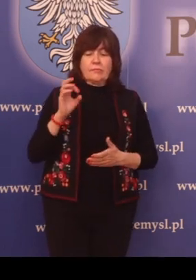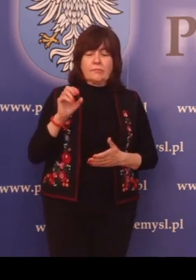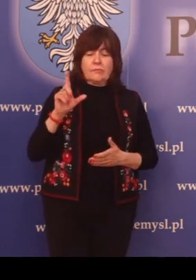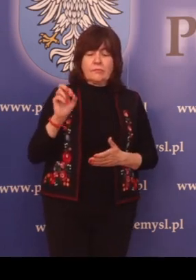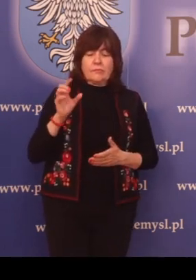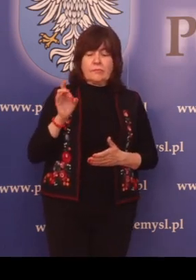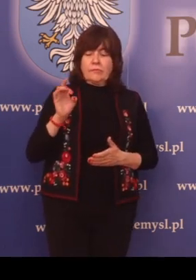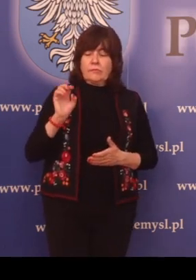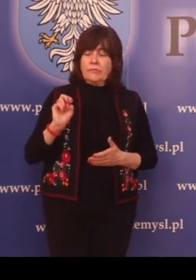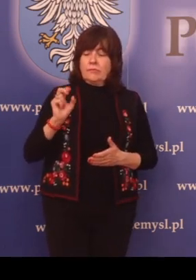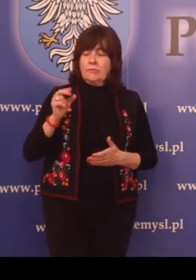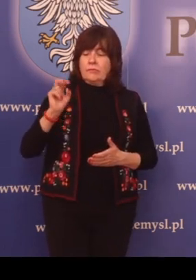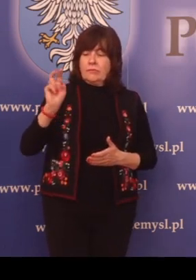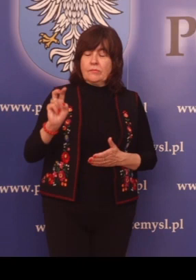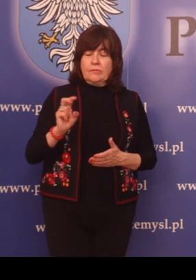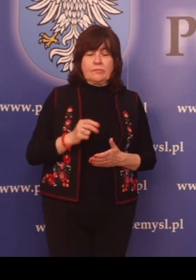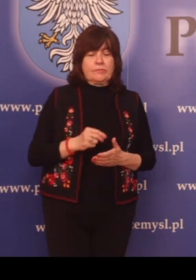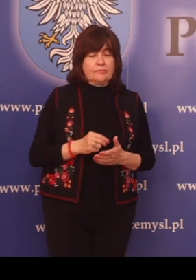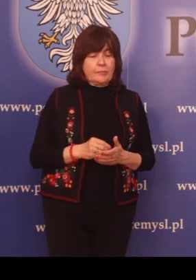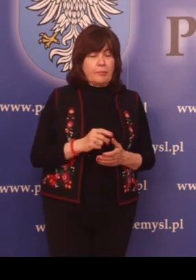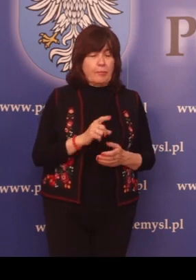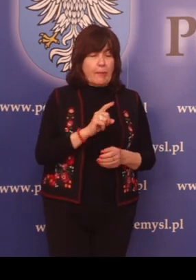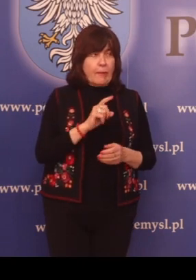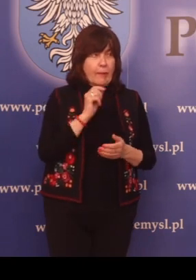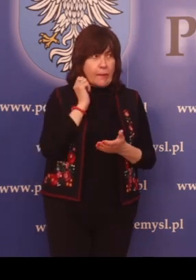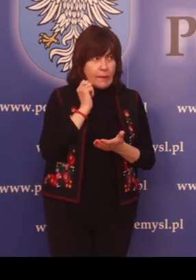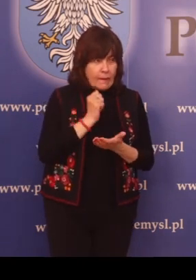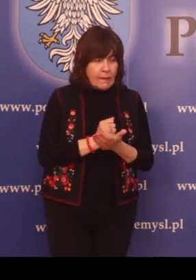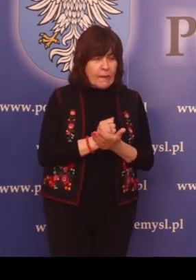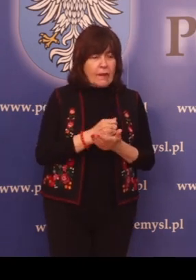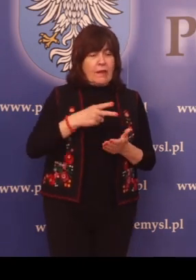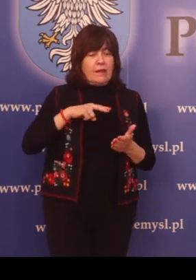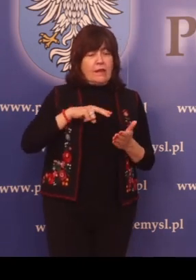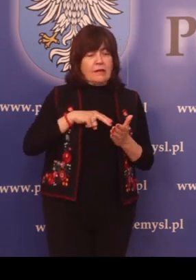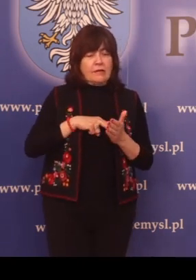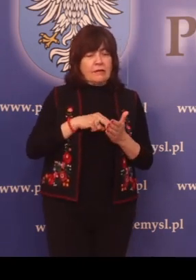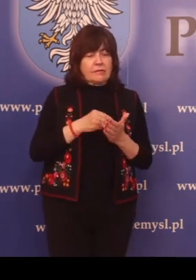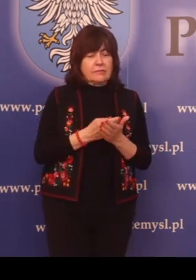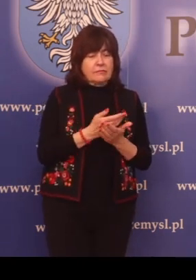Zatwierdzanie projektu robót geologicznych.